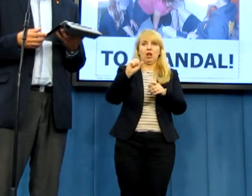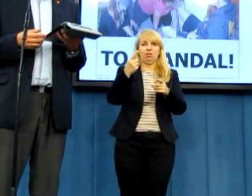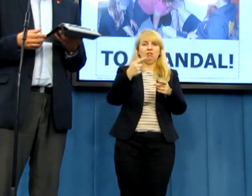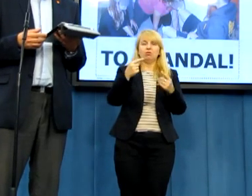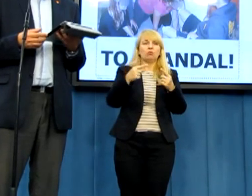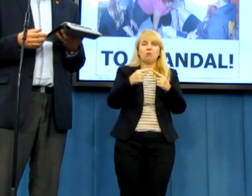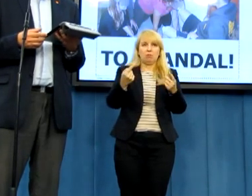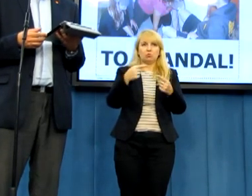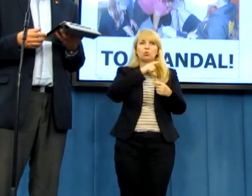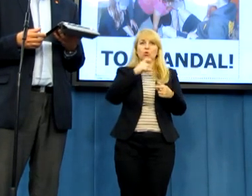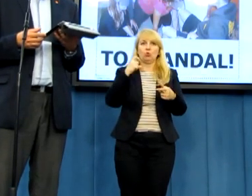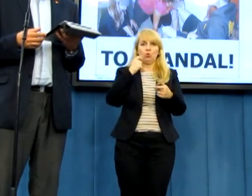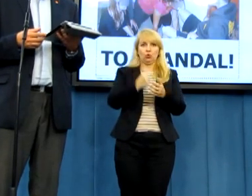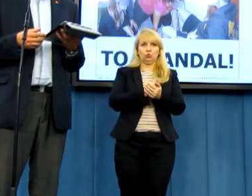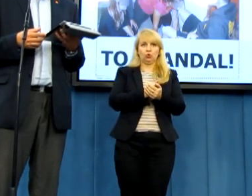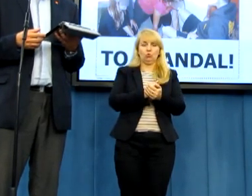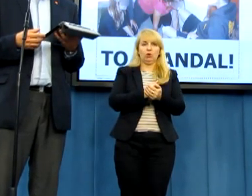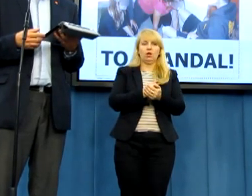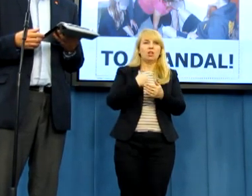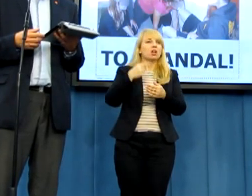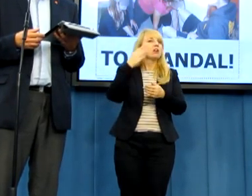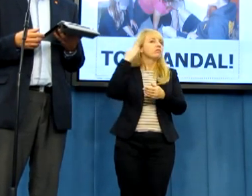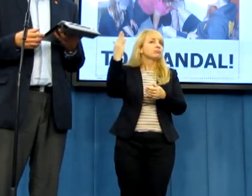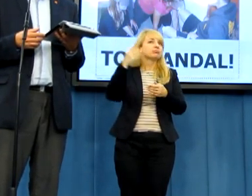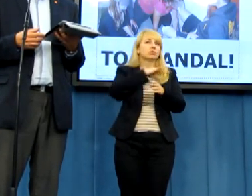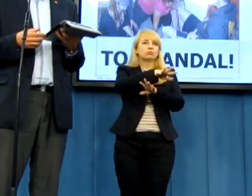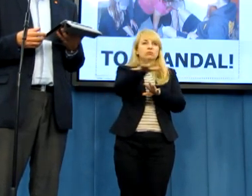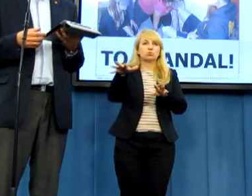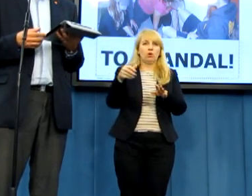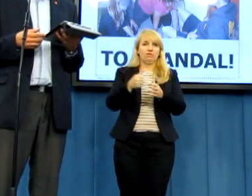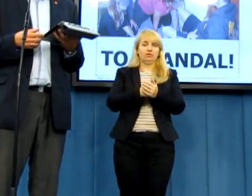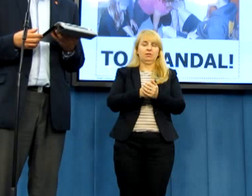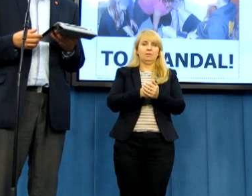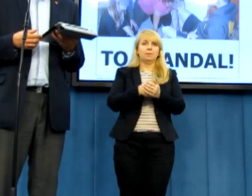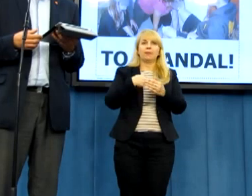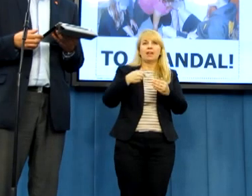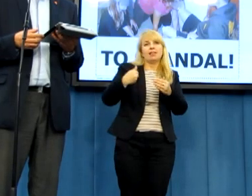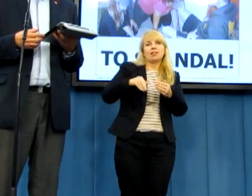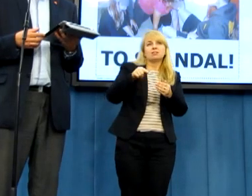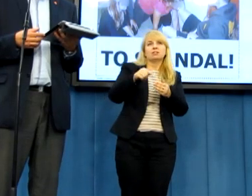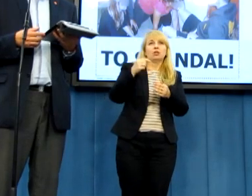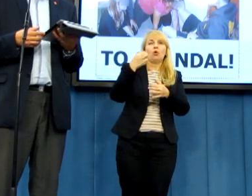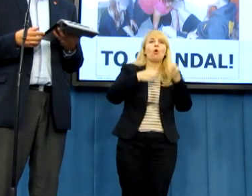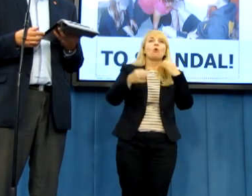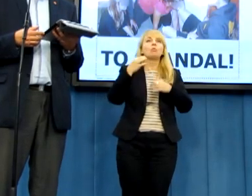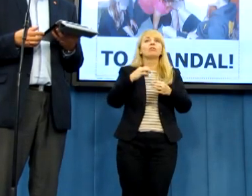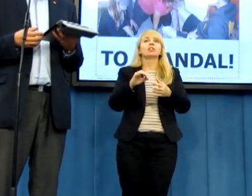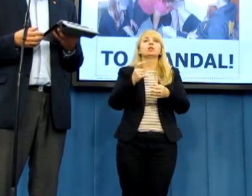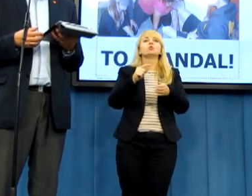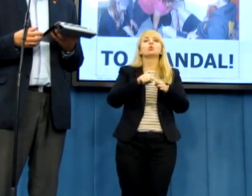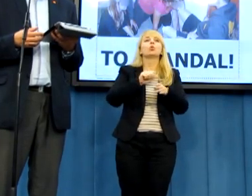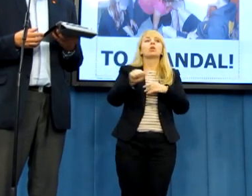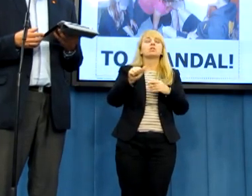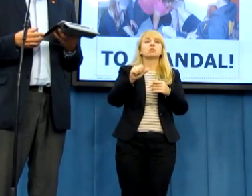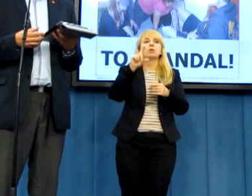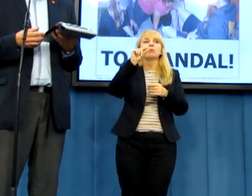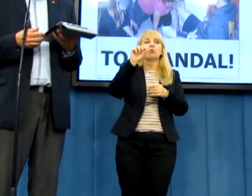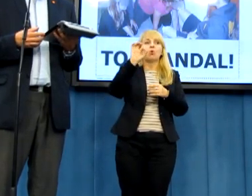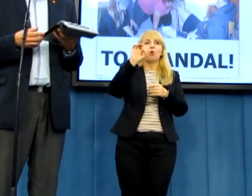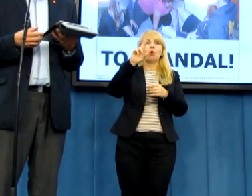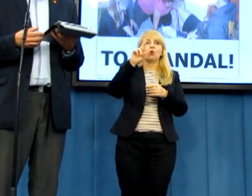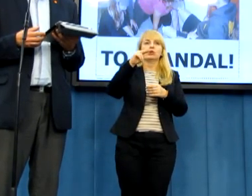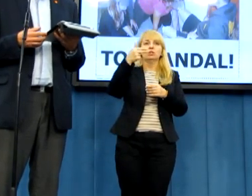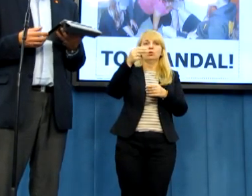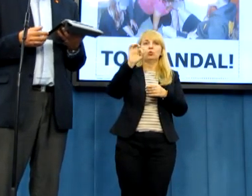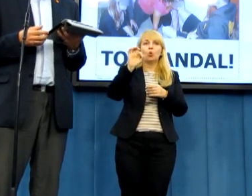daleki od określania tego, na ile to już jest erotyka, czy też może pornografia, niech to ocenią kompetentni